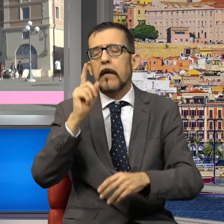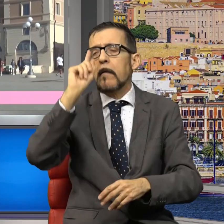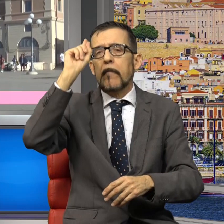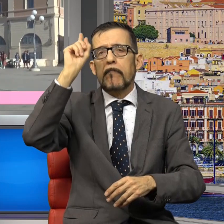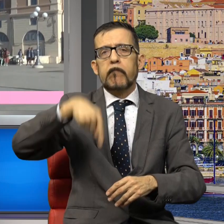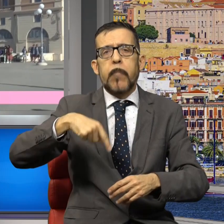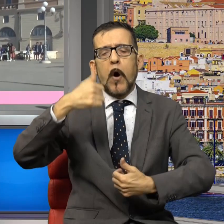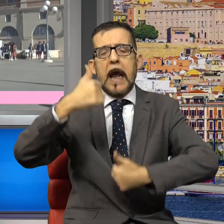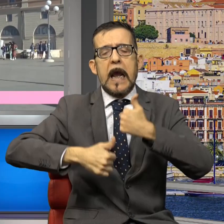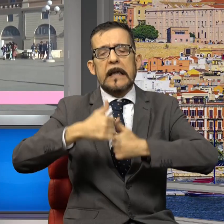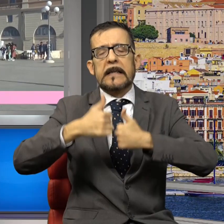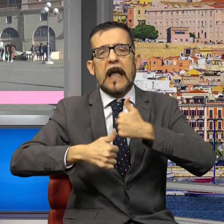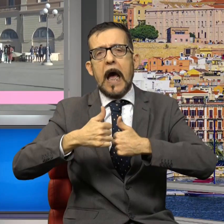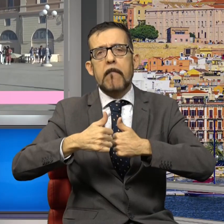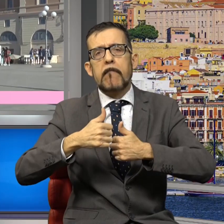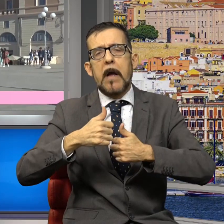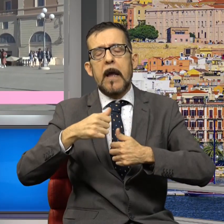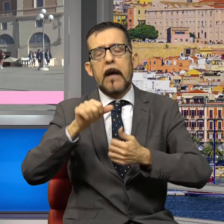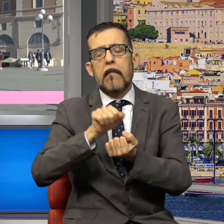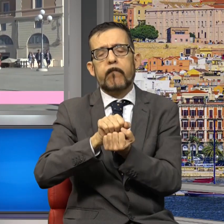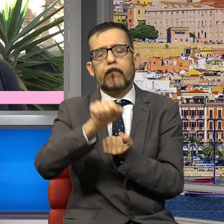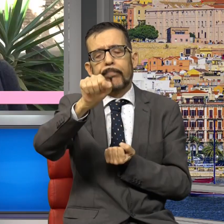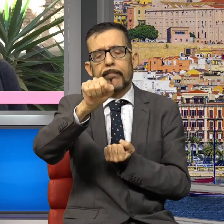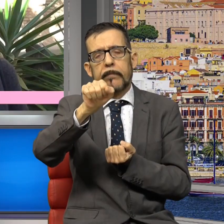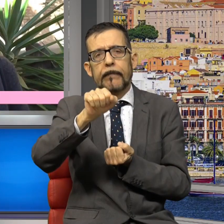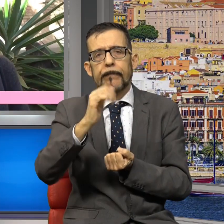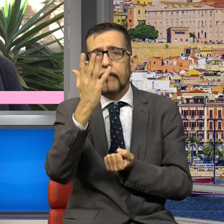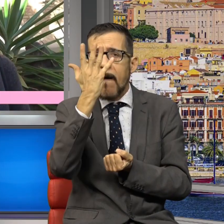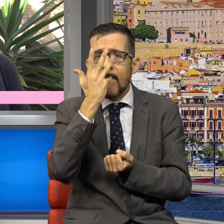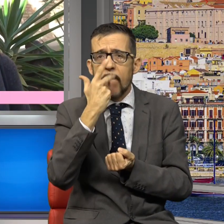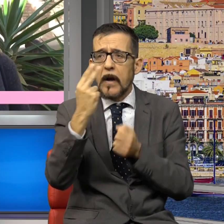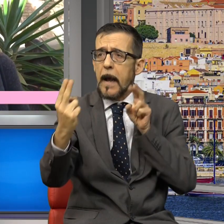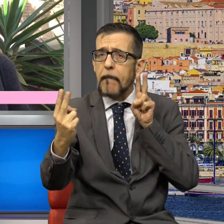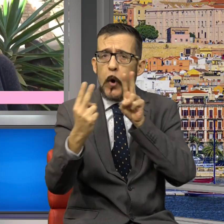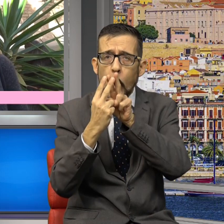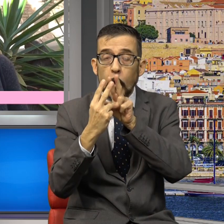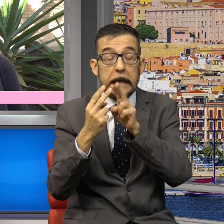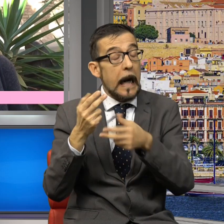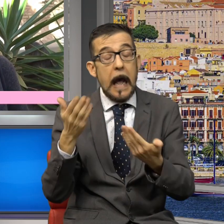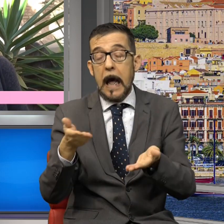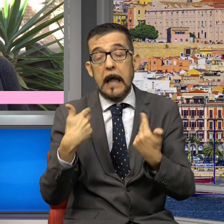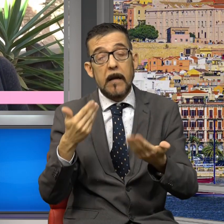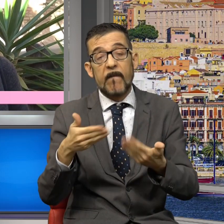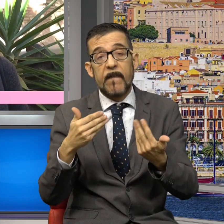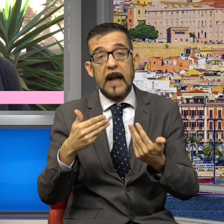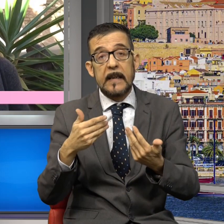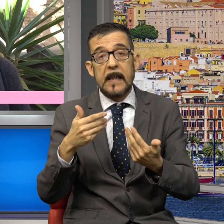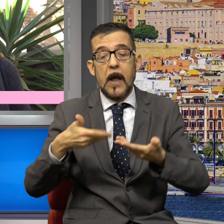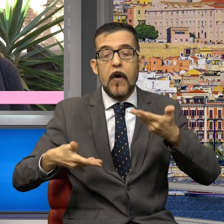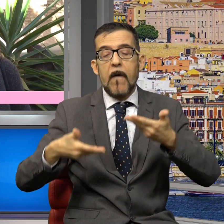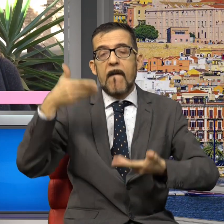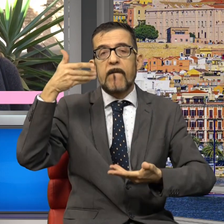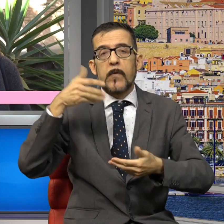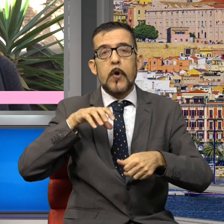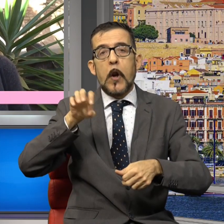il territorio nazionale. Allora, noi vorremmo intanto incontrare con urgenza i funzionari della Regione. Capiamo